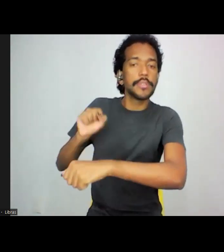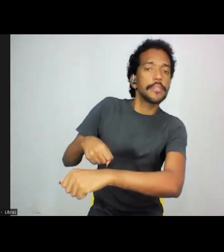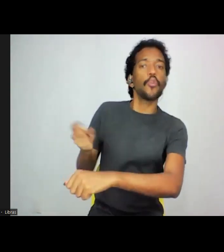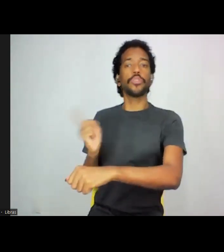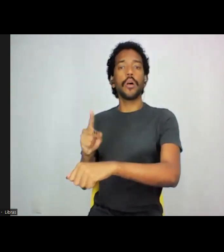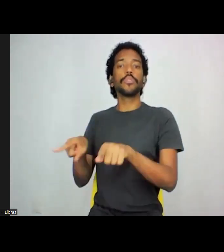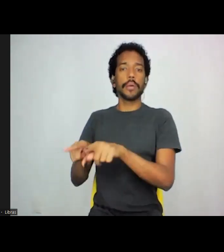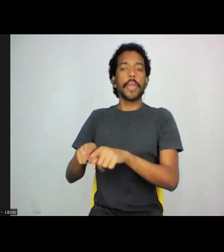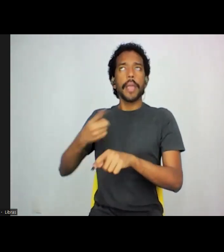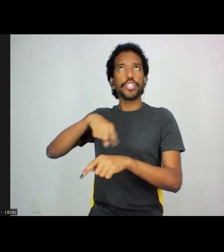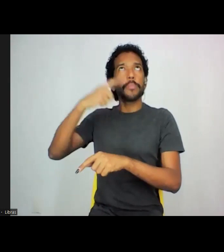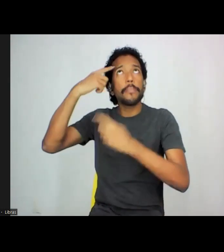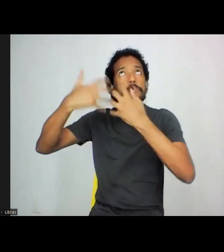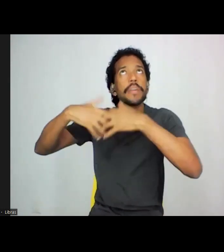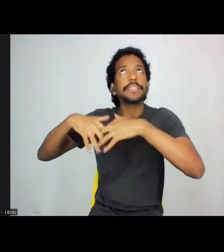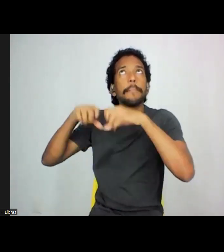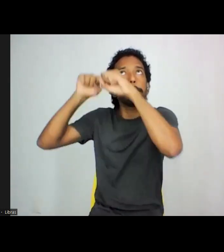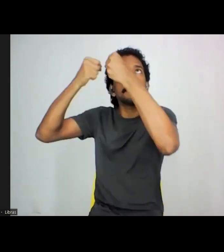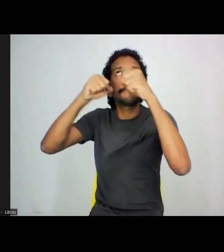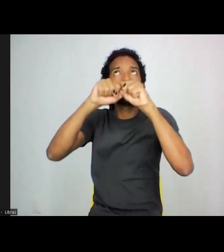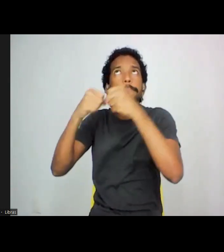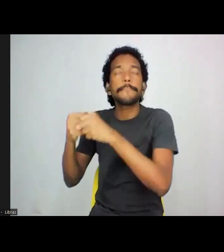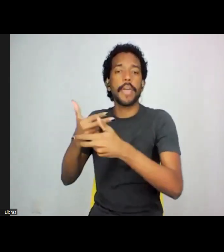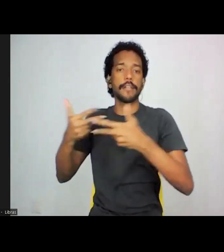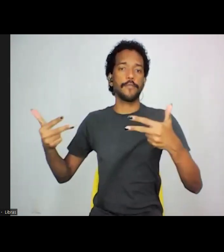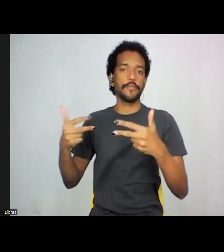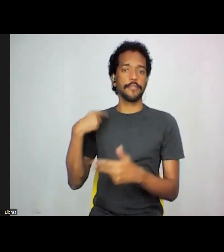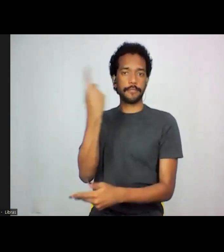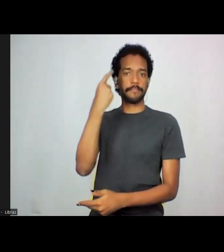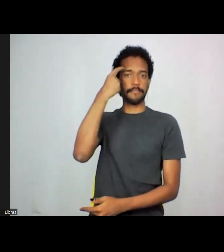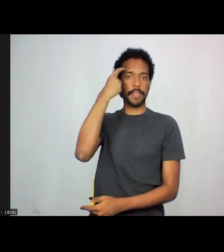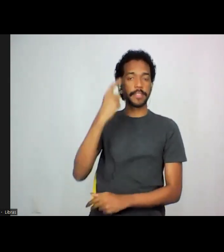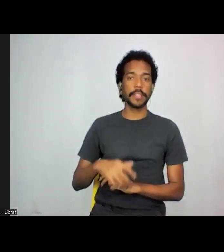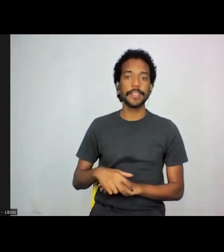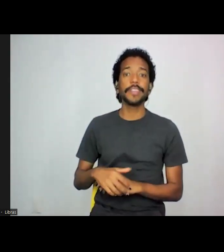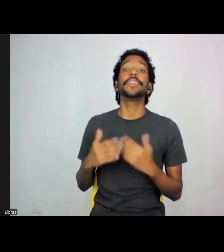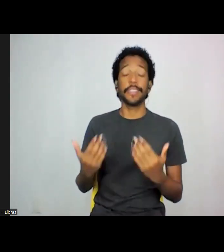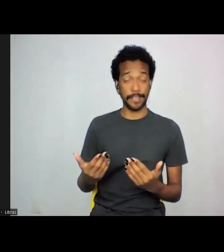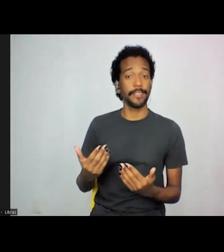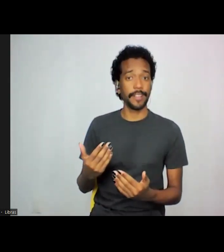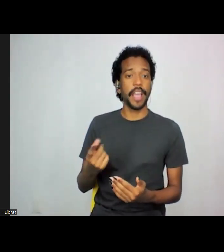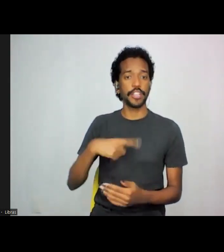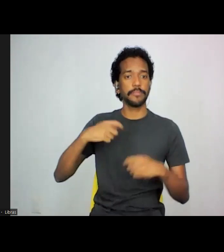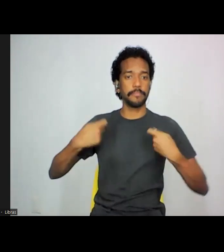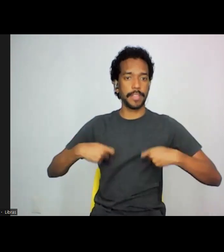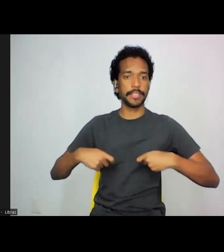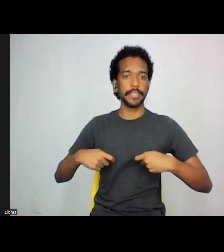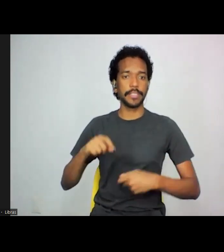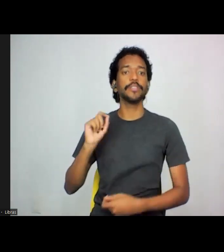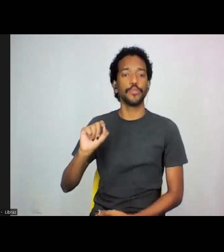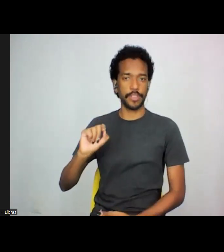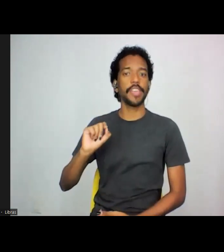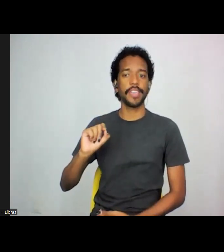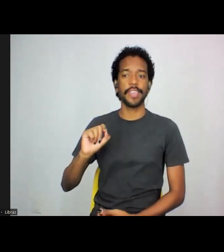expressado nos últimos anos, com muita nitidez, a necessidade de observarmos, pelo viés antirracista, as